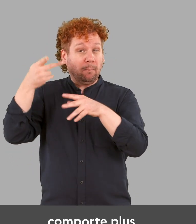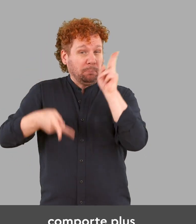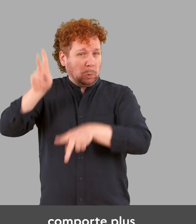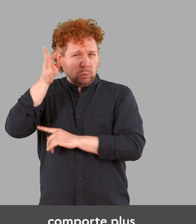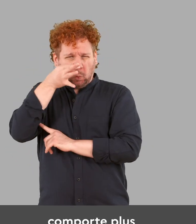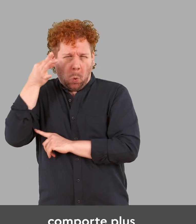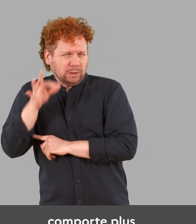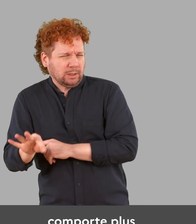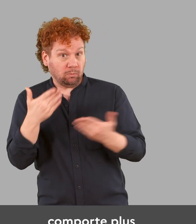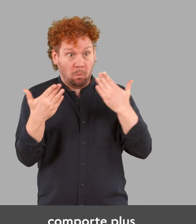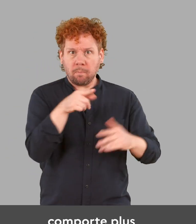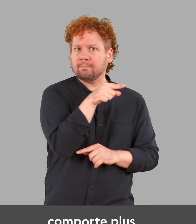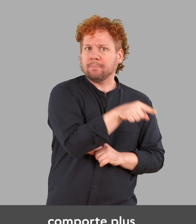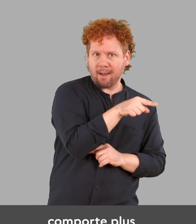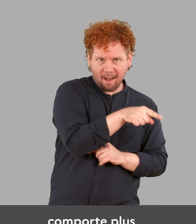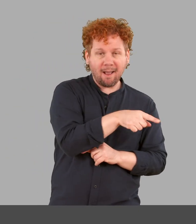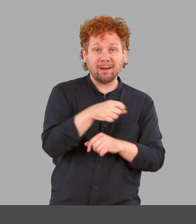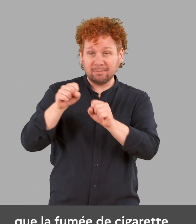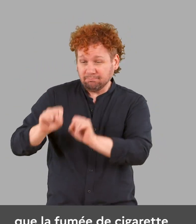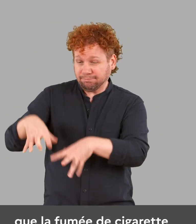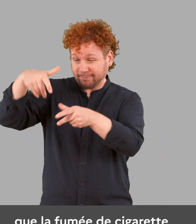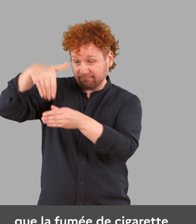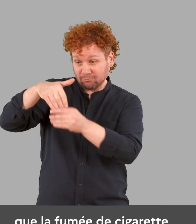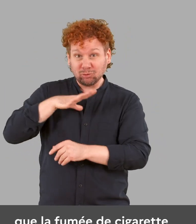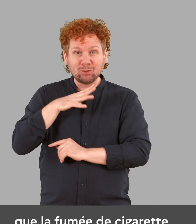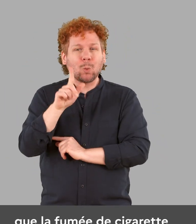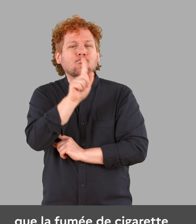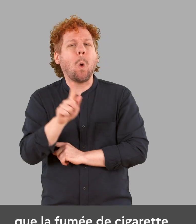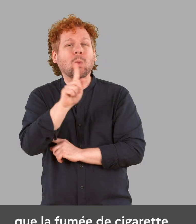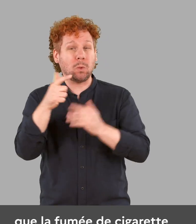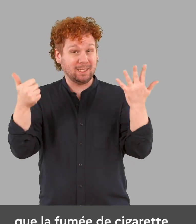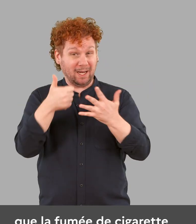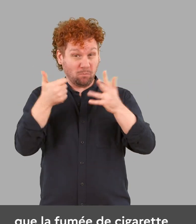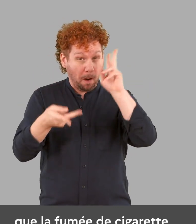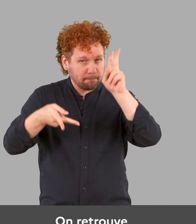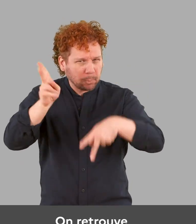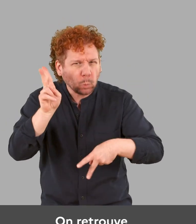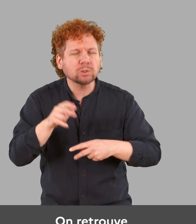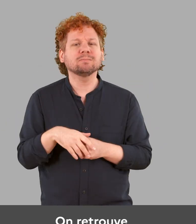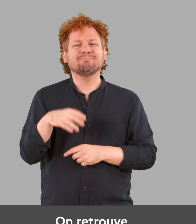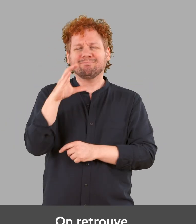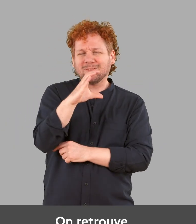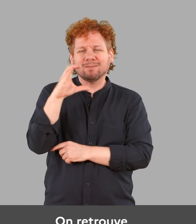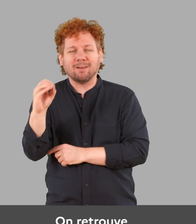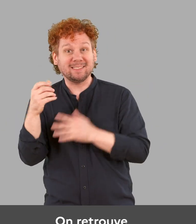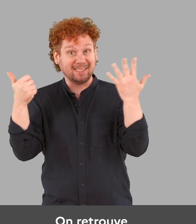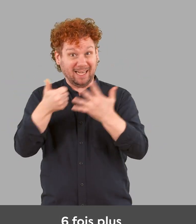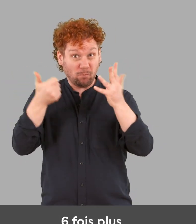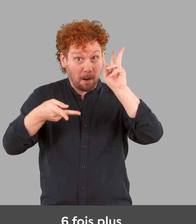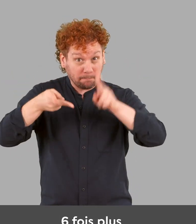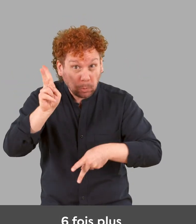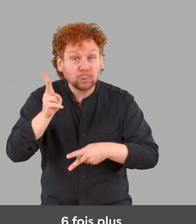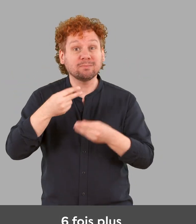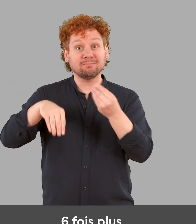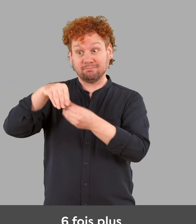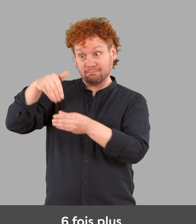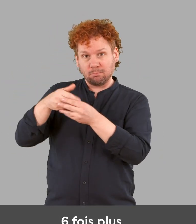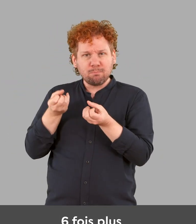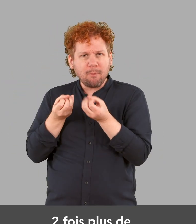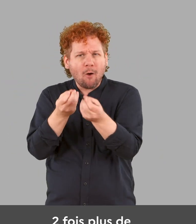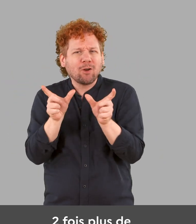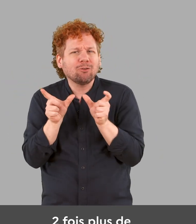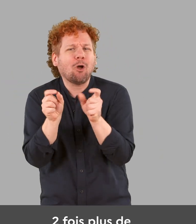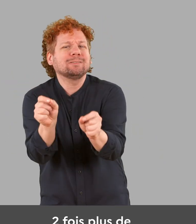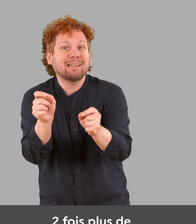comporte plus de substances toxiques que la fumée de cigarette elle-même. On retrouve 6 fois plus de goudron, 6 fois plus de monoxyde de